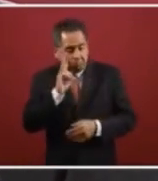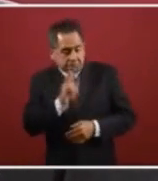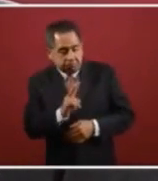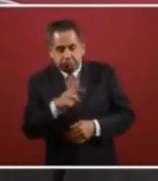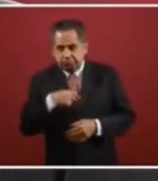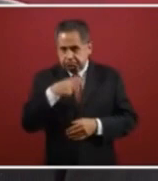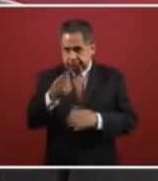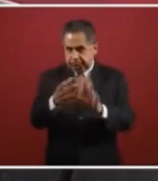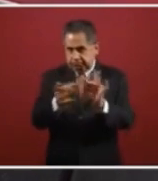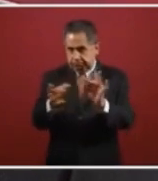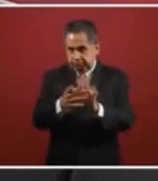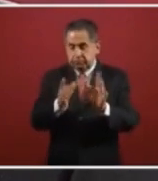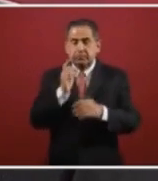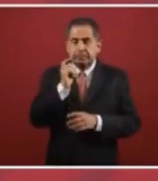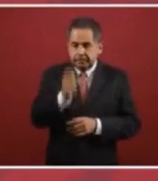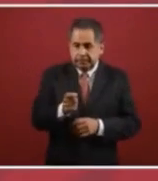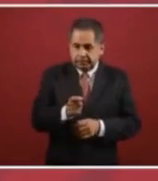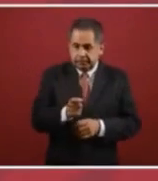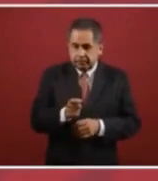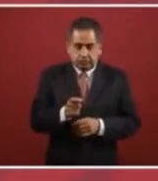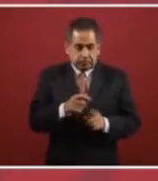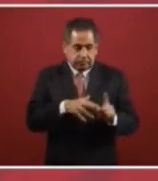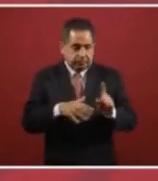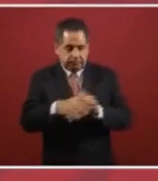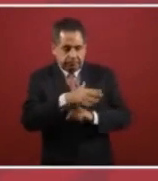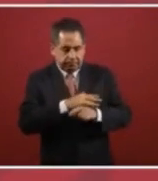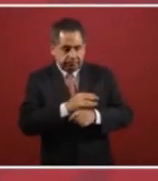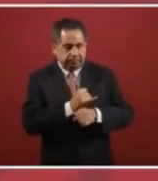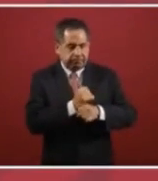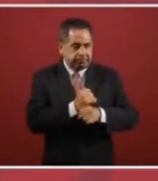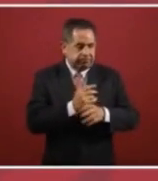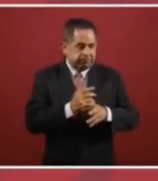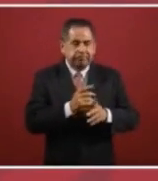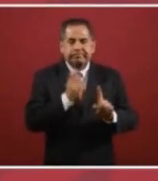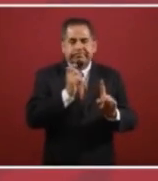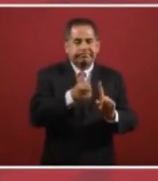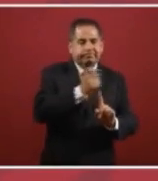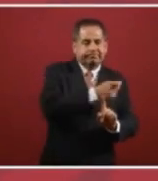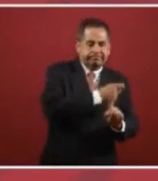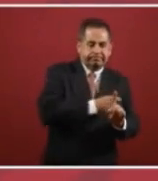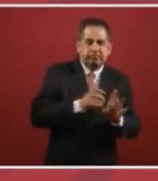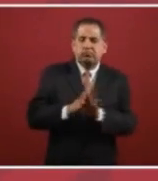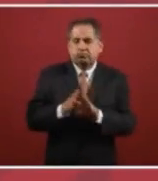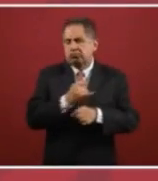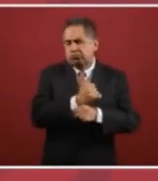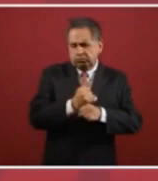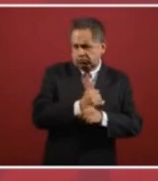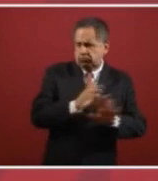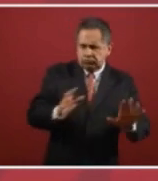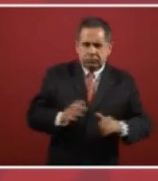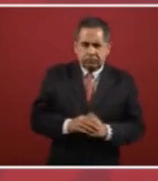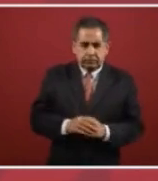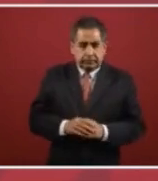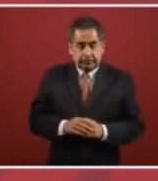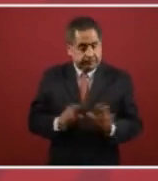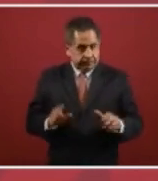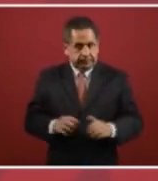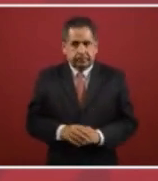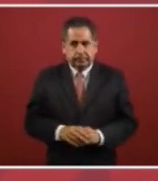explicando es en el contexto en que se están dando estas cosas ahora